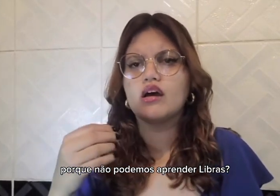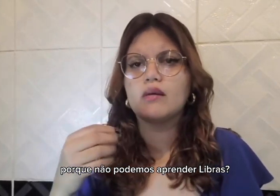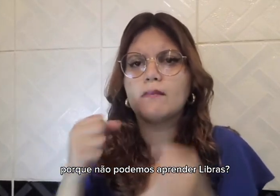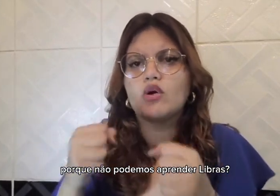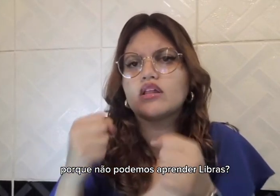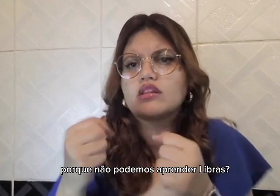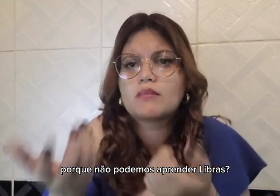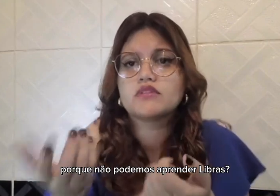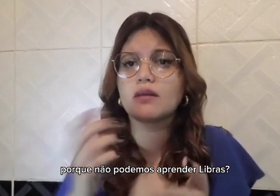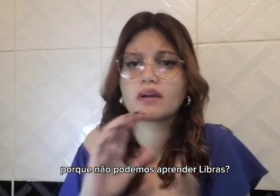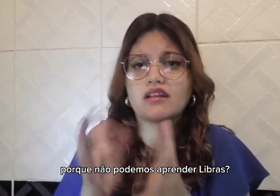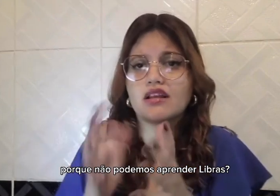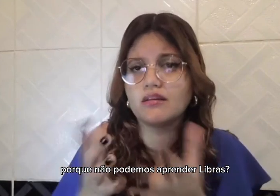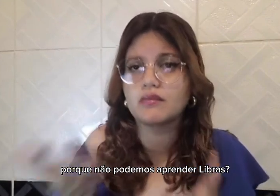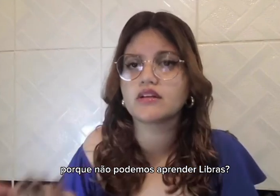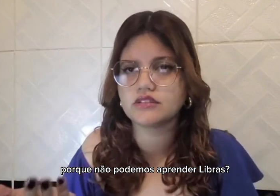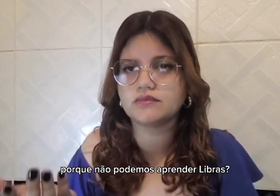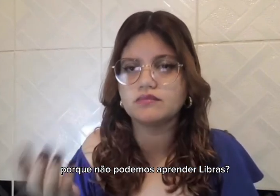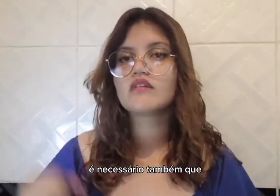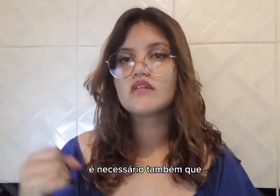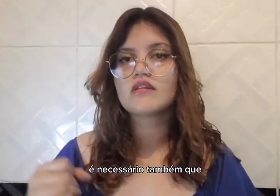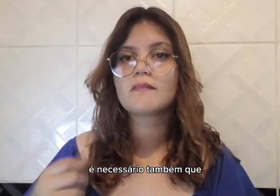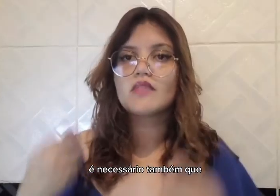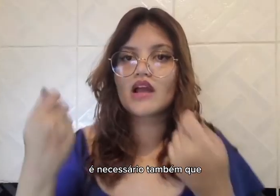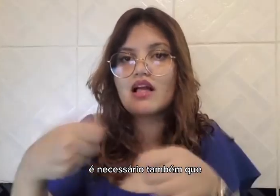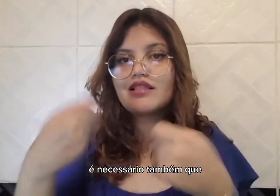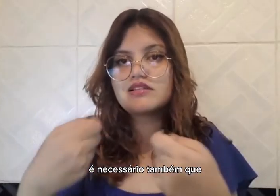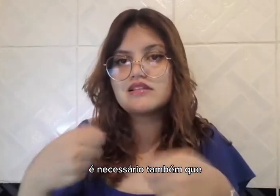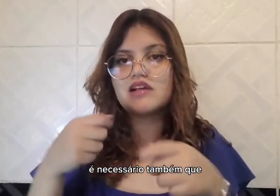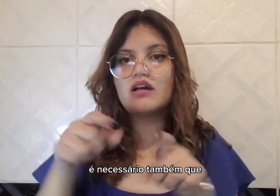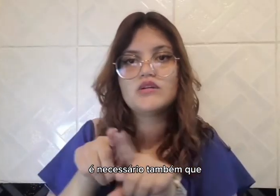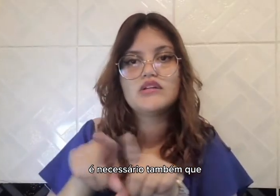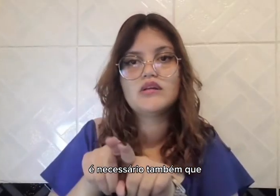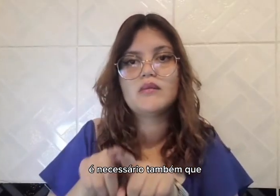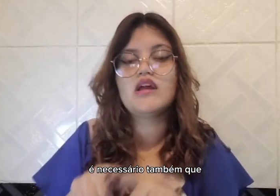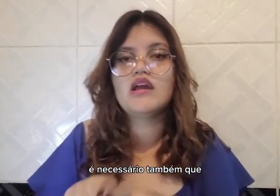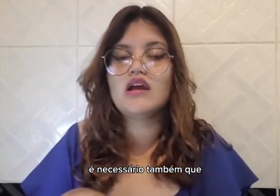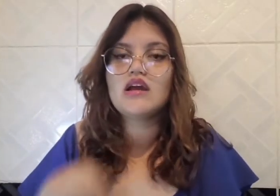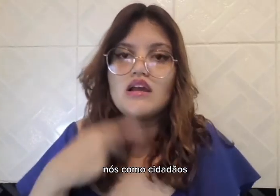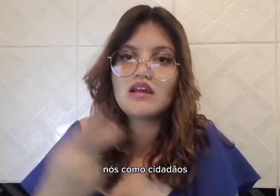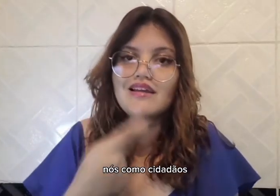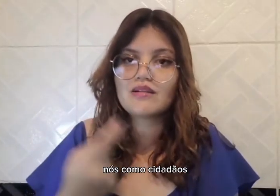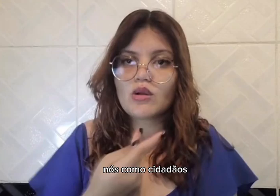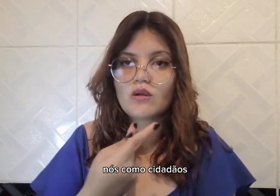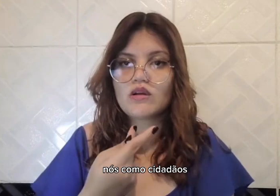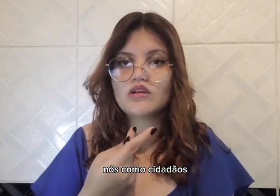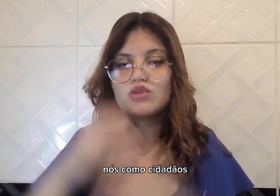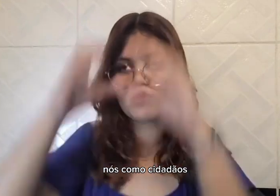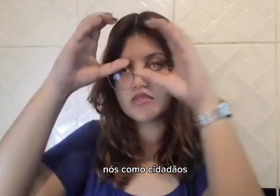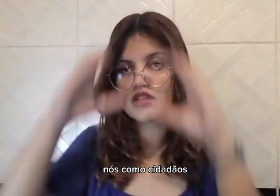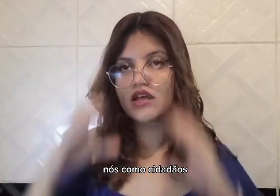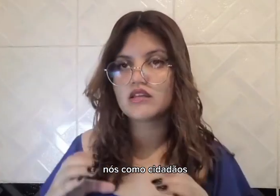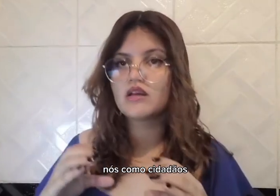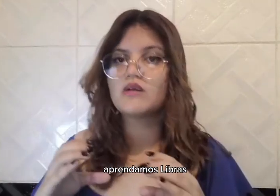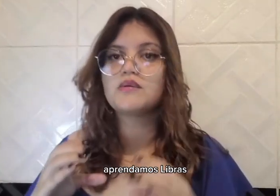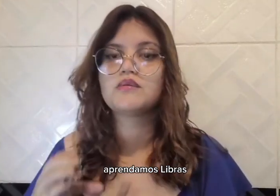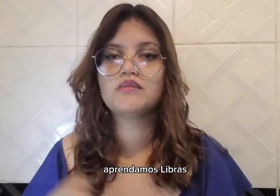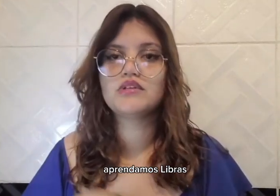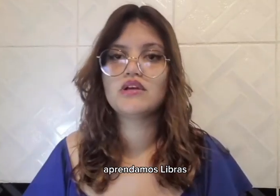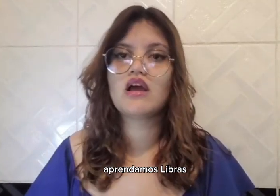Então, é necessário também que nós, como cidadãos, aprendamos Libras para melhorar a comunicação